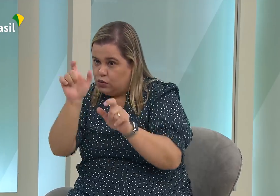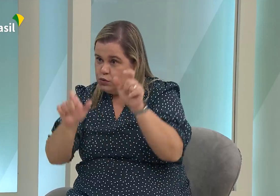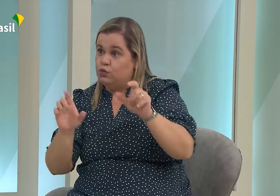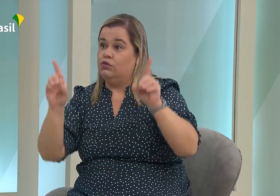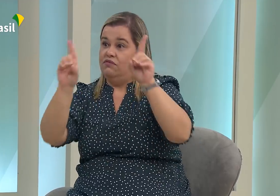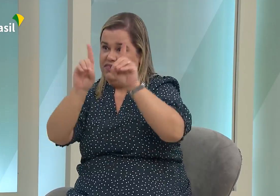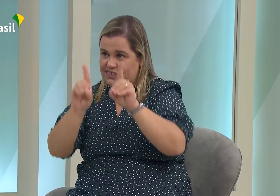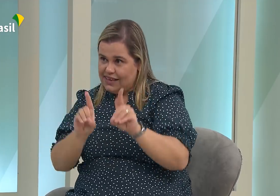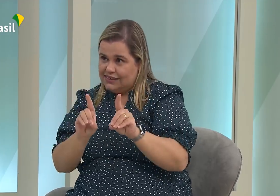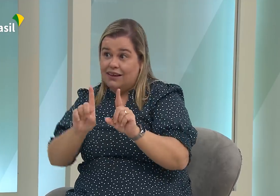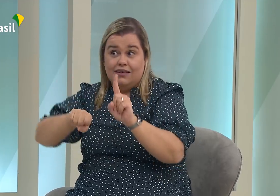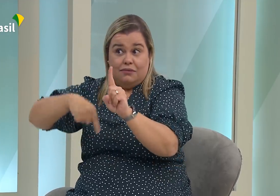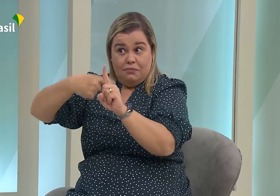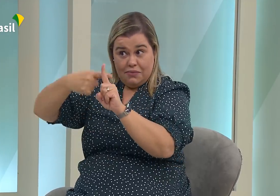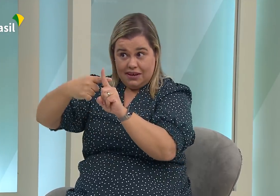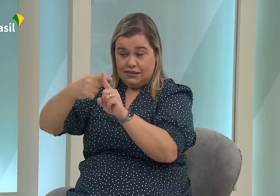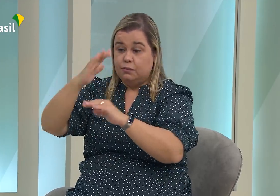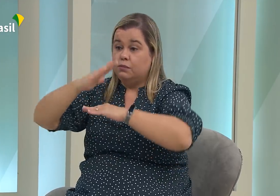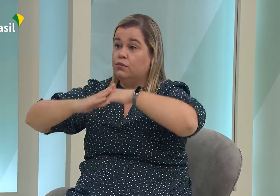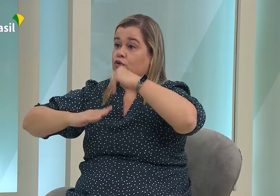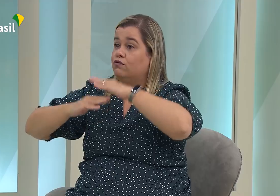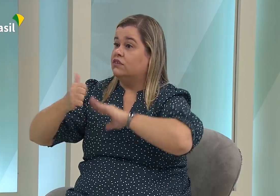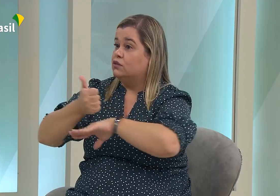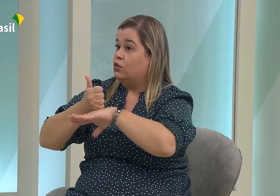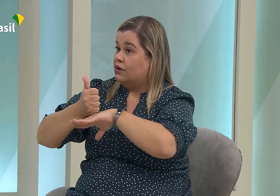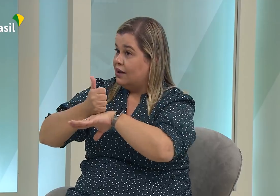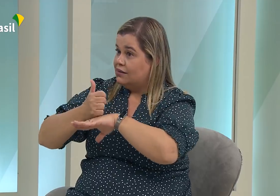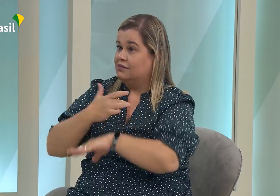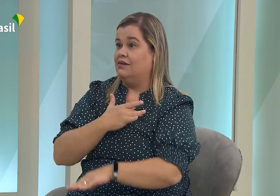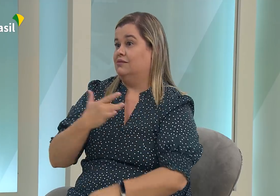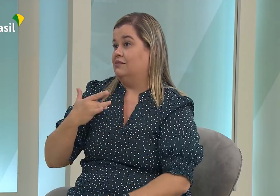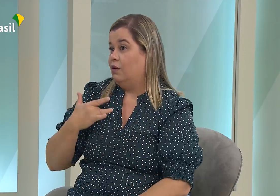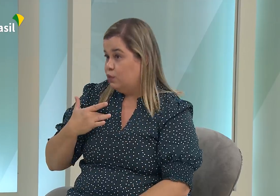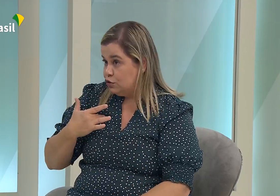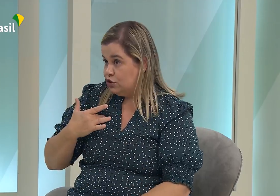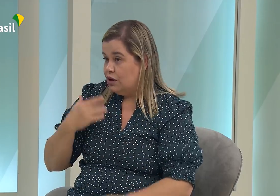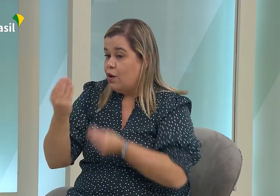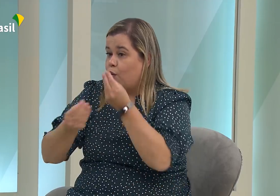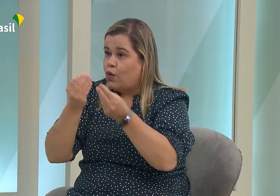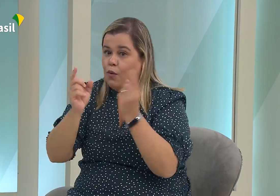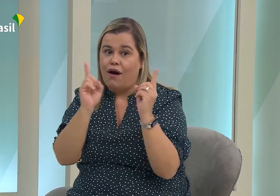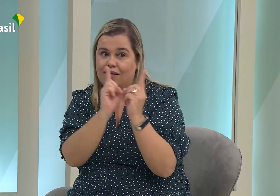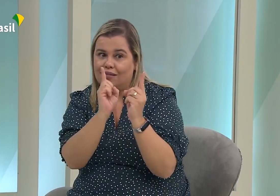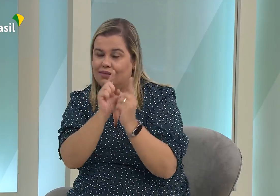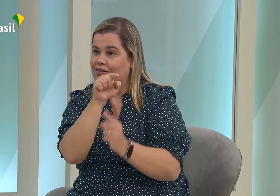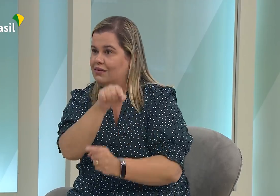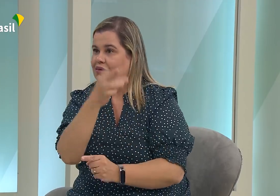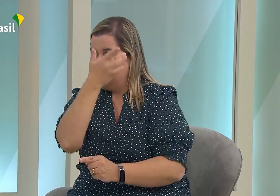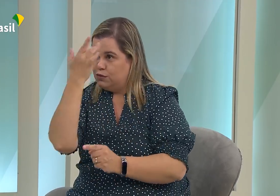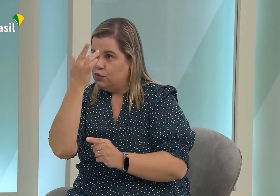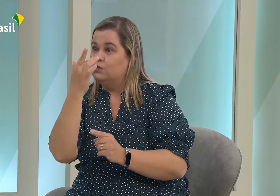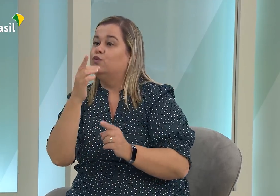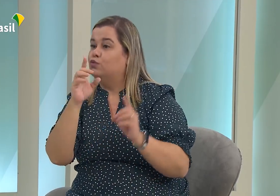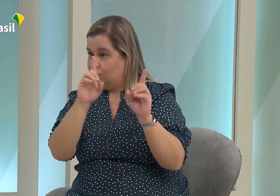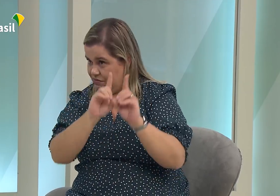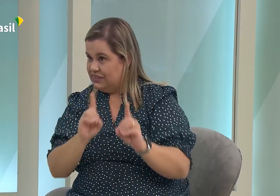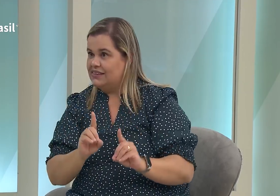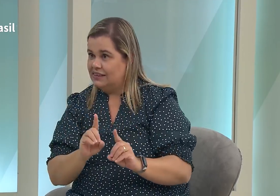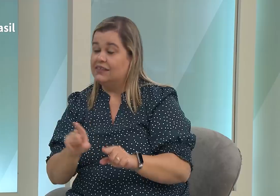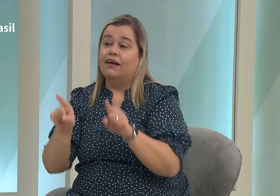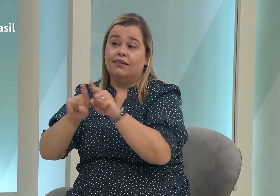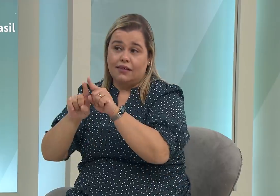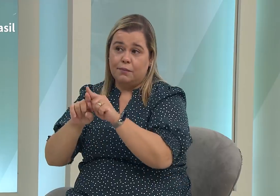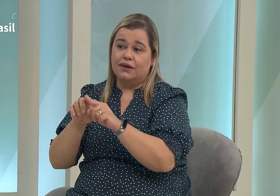orientando as pessoas com deficiência. E também fizemos cartilha para as pessoas que trabalham em hospitais, os